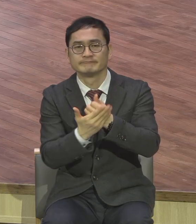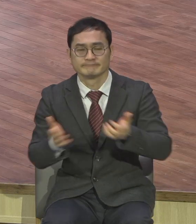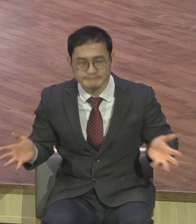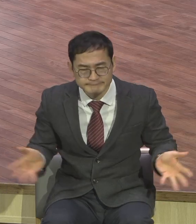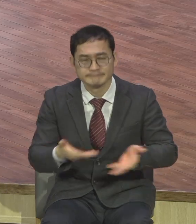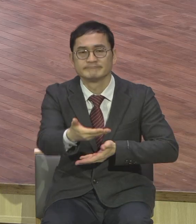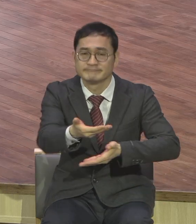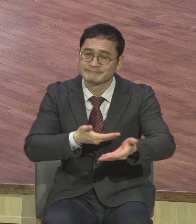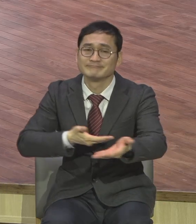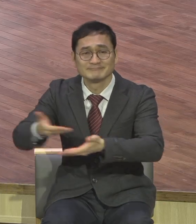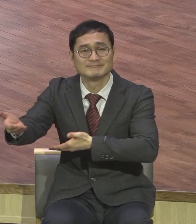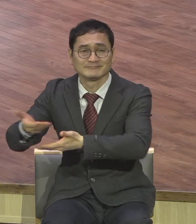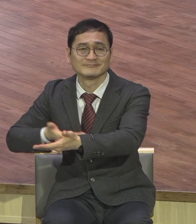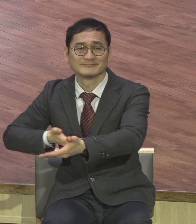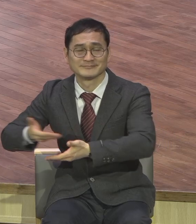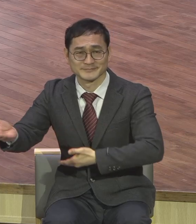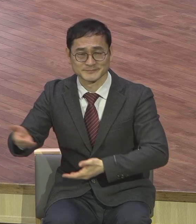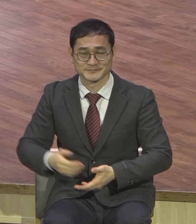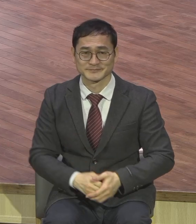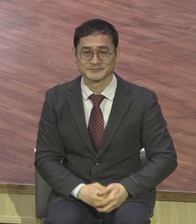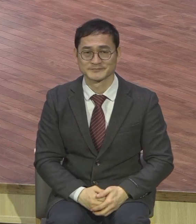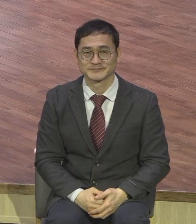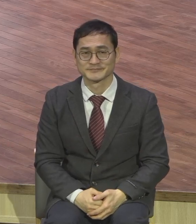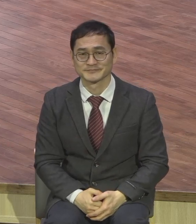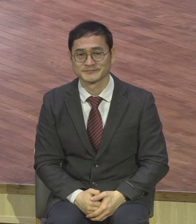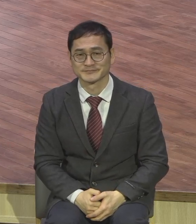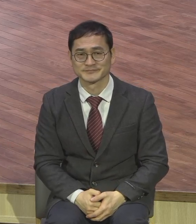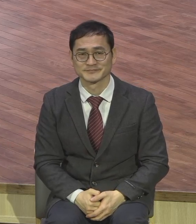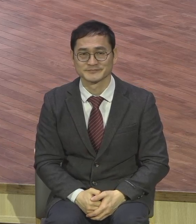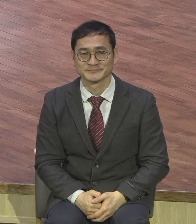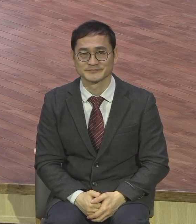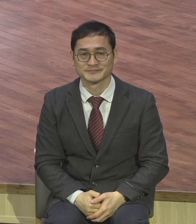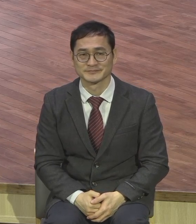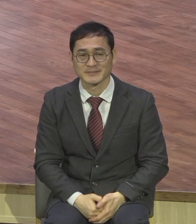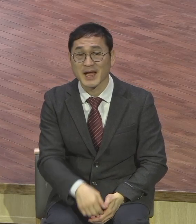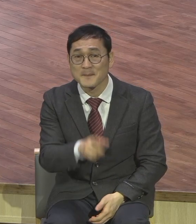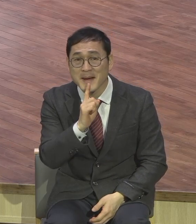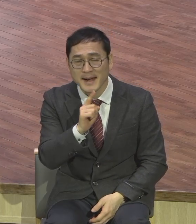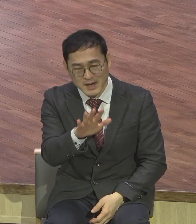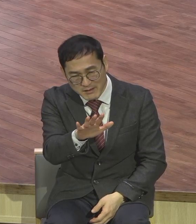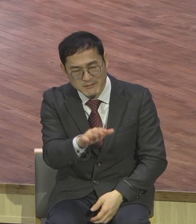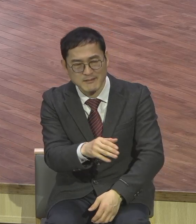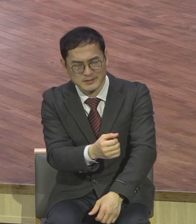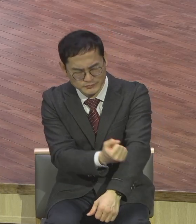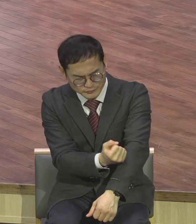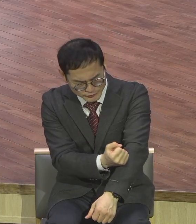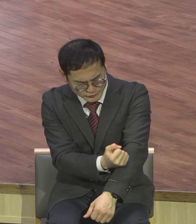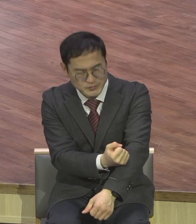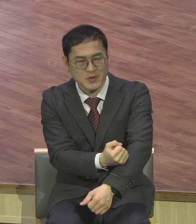하더라도 위로 격려가 중요합니다 참 수고하십니다 대단하십니다 위로 격려